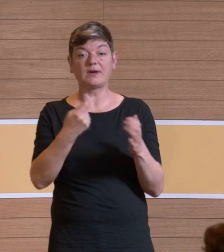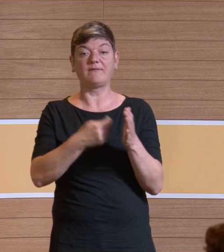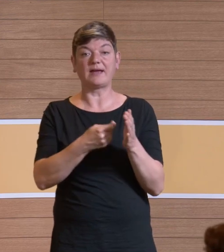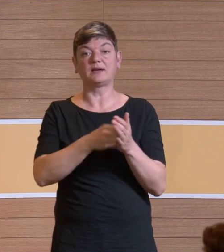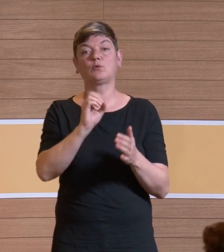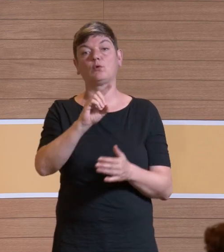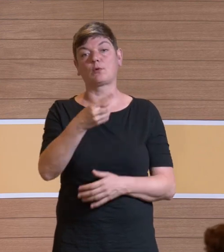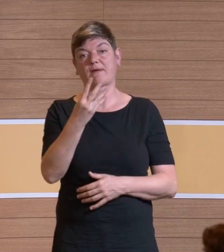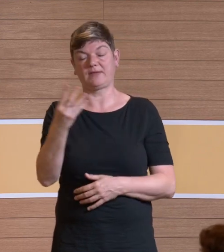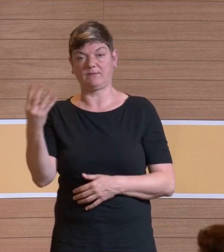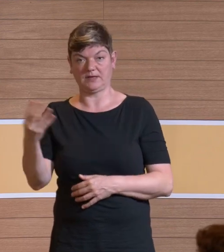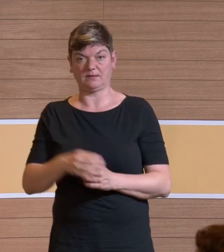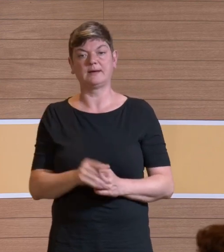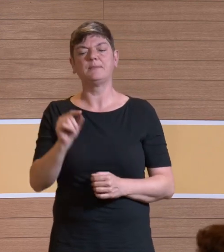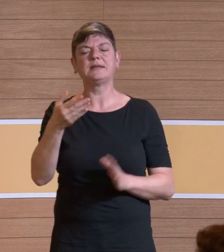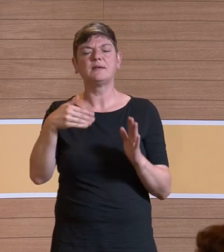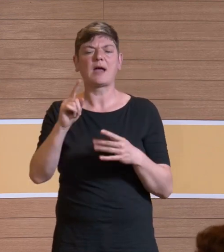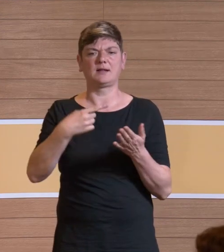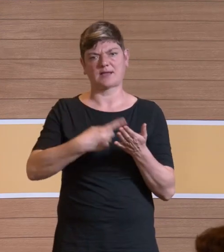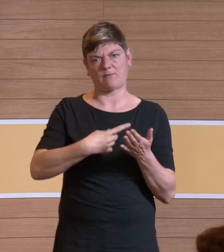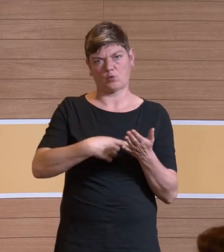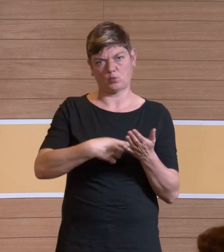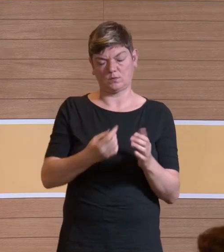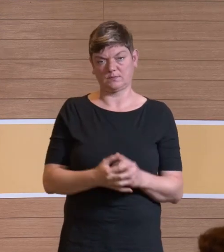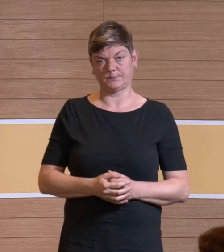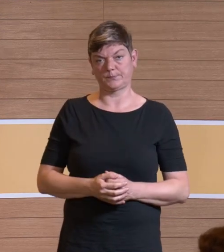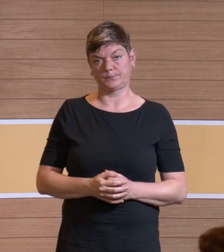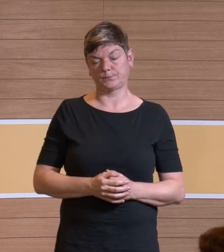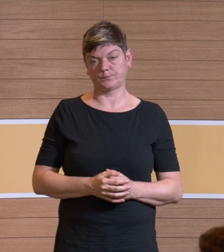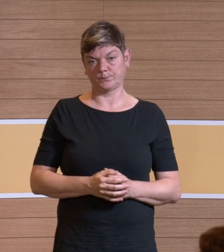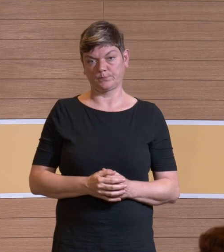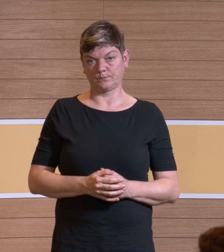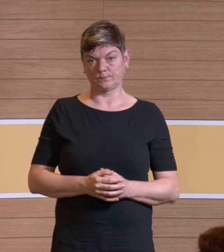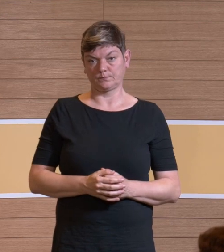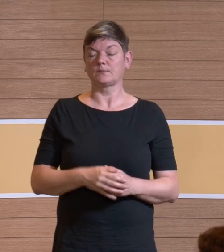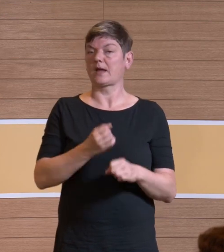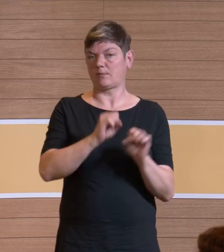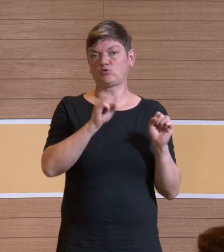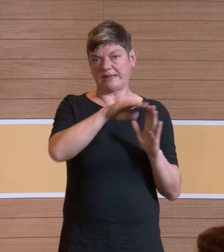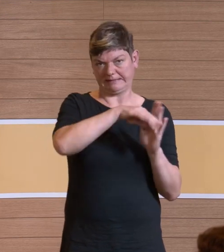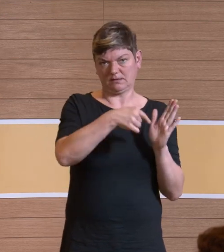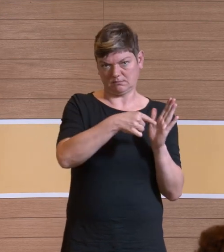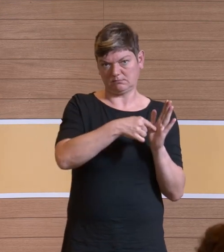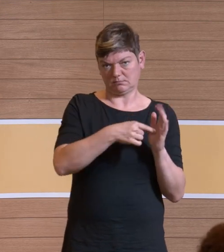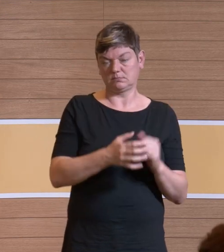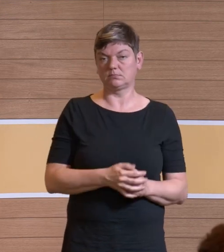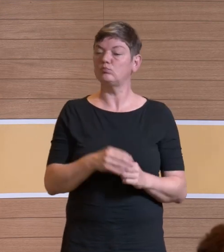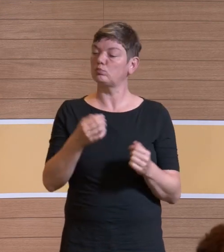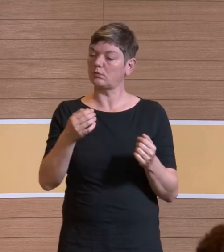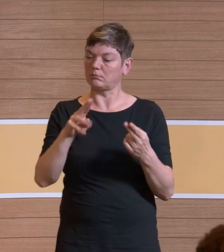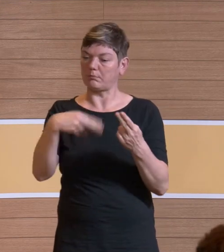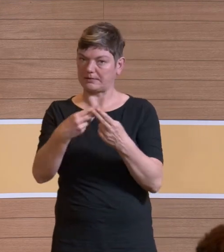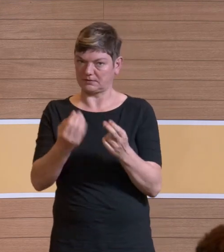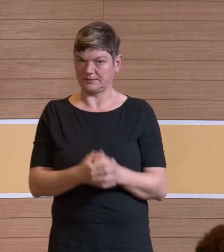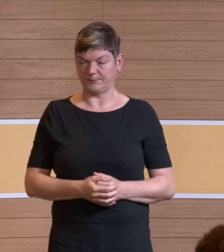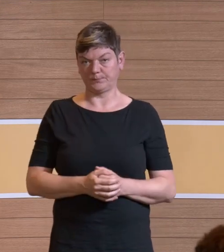0,44 raus. Das ist etwas höher als das, was gefordert ist in der Arbeitsstättenregel, also passt, geht in die